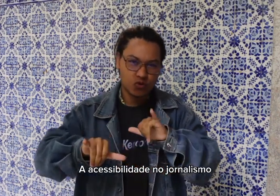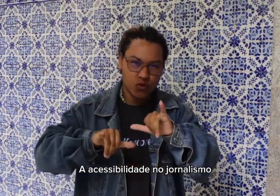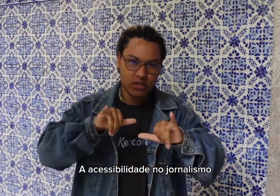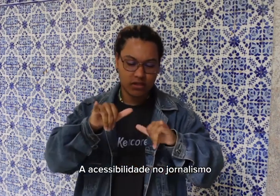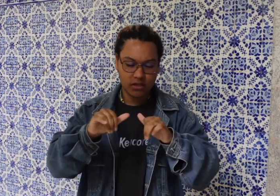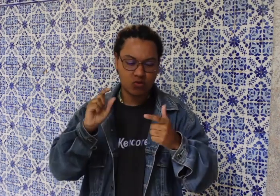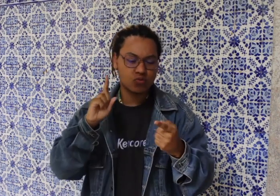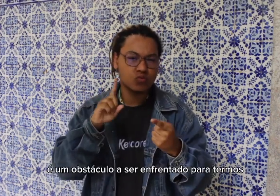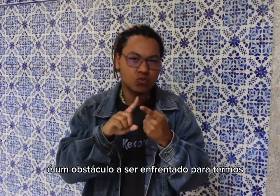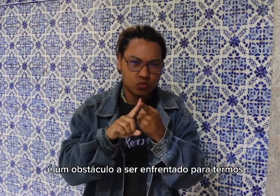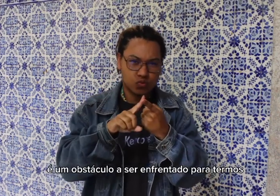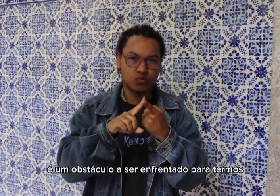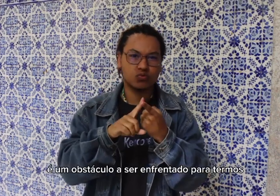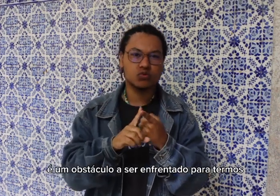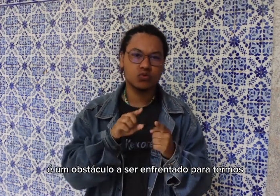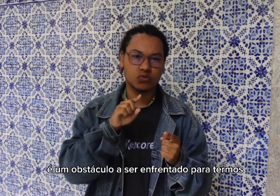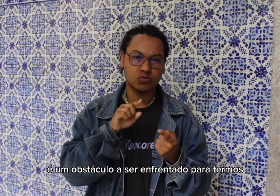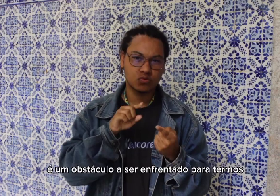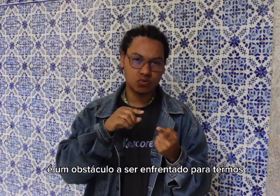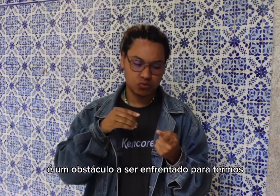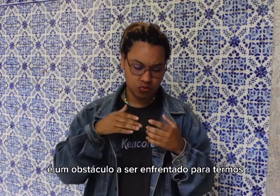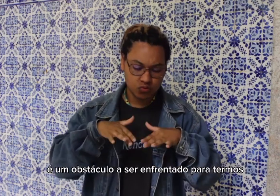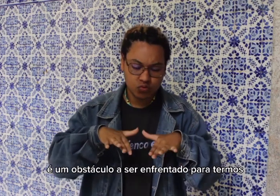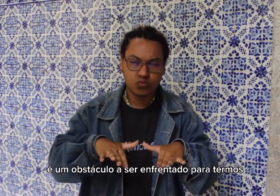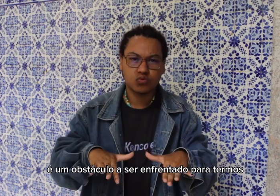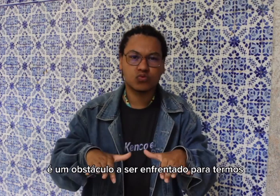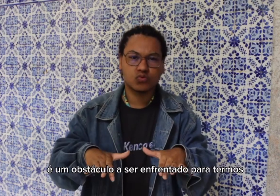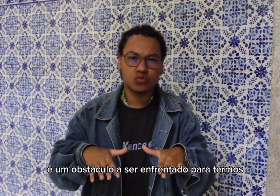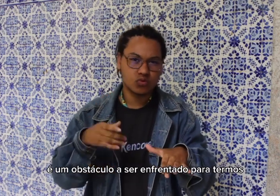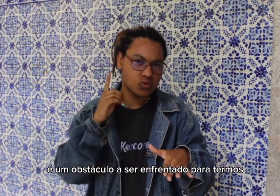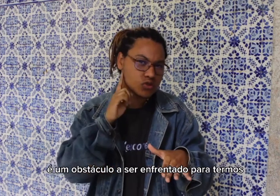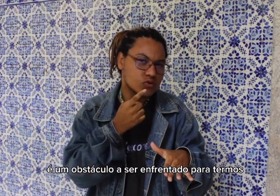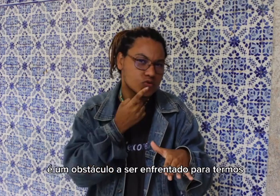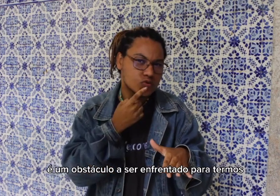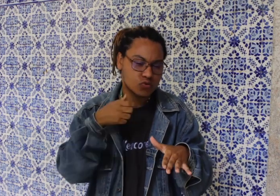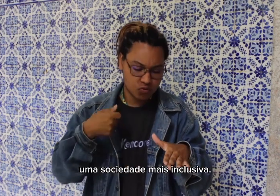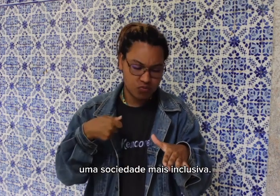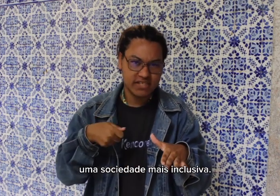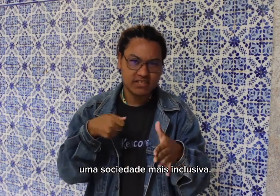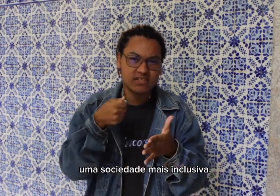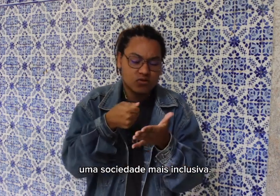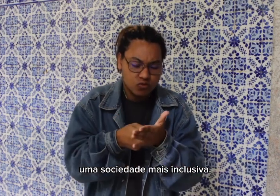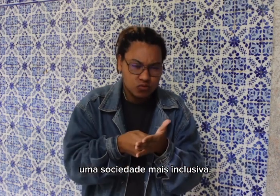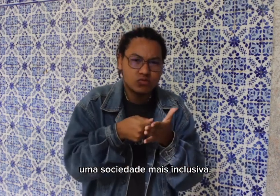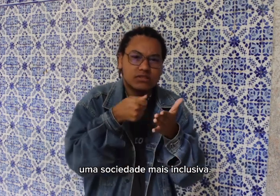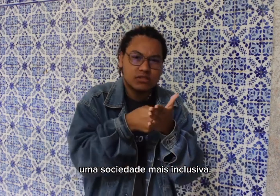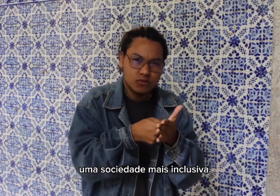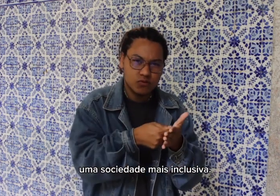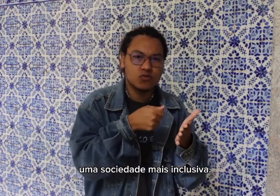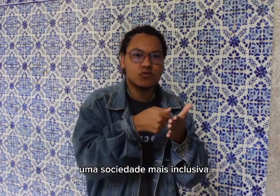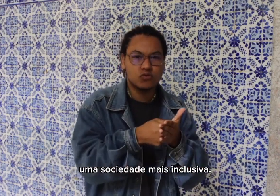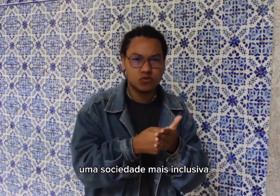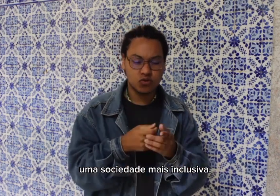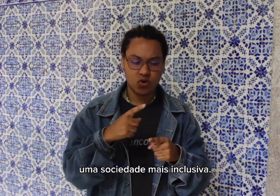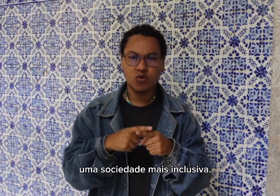acessibilidade no jornalismo é um obstáculo a ser enfrentado para termos uma sociedade mais